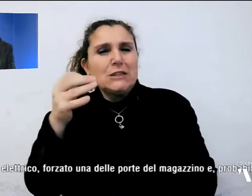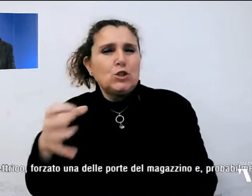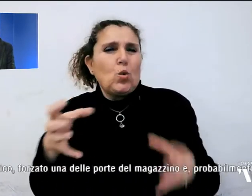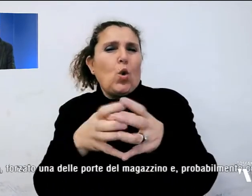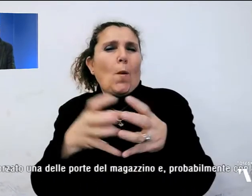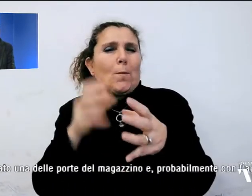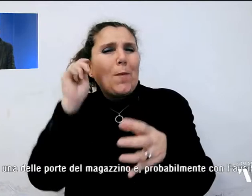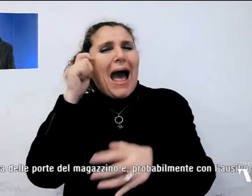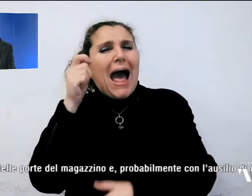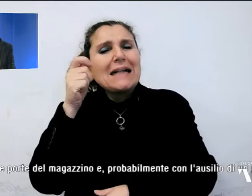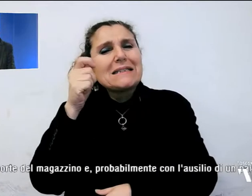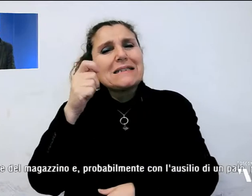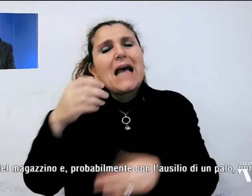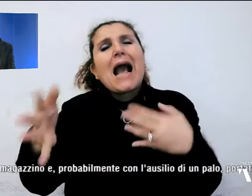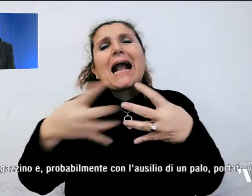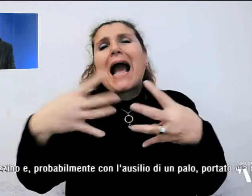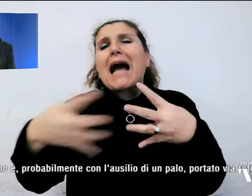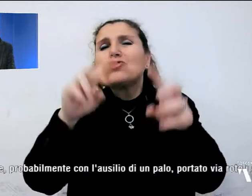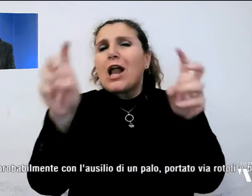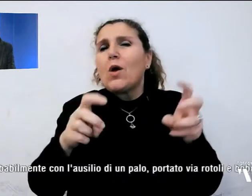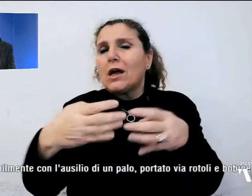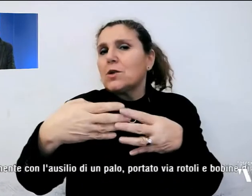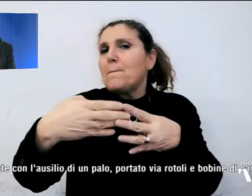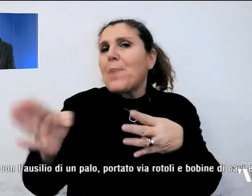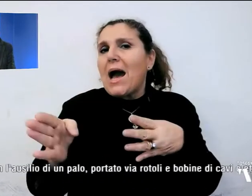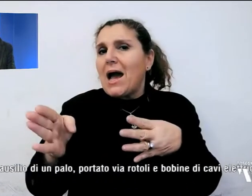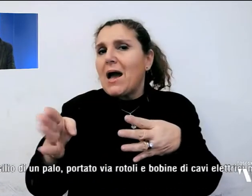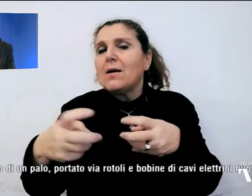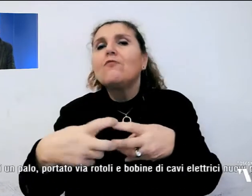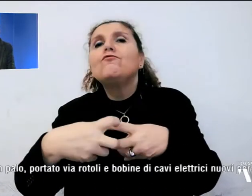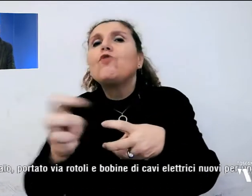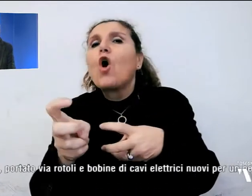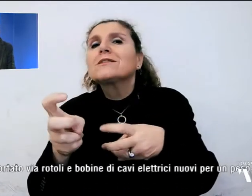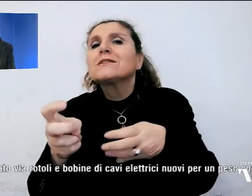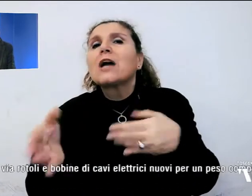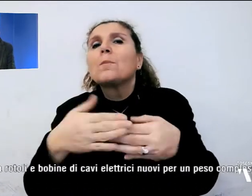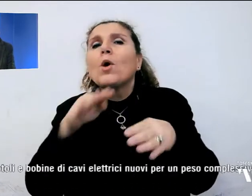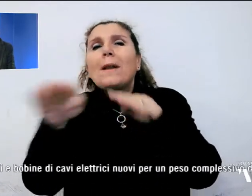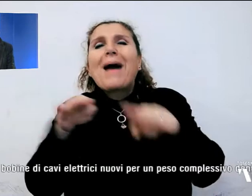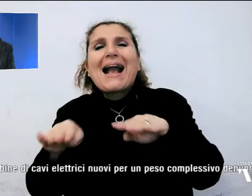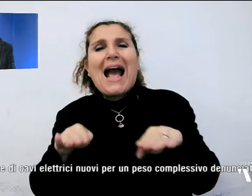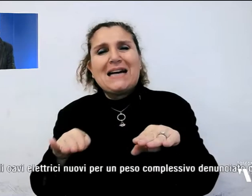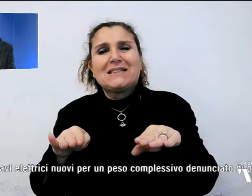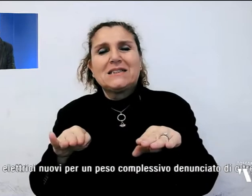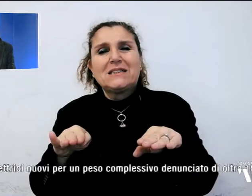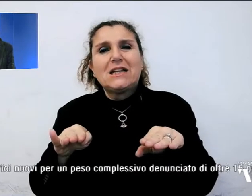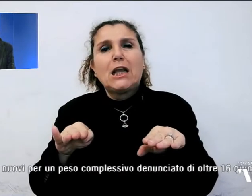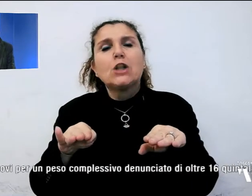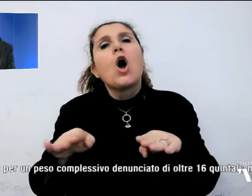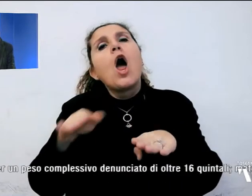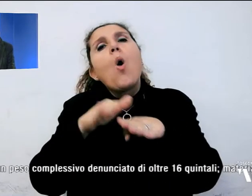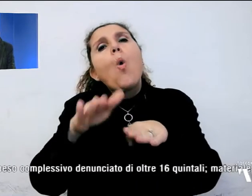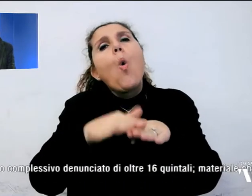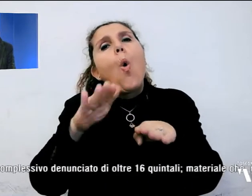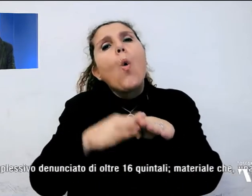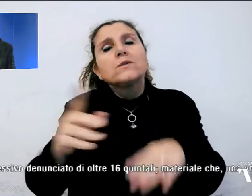abbiano manomesso il cancello elettrico, forzato una delle porte del magazzino e probabilmente con l'ausilio di un palo,